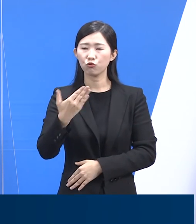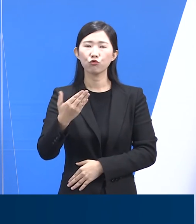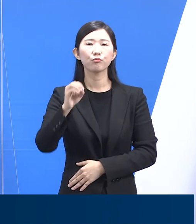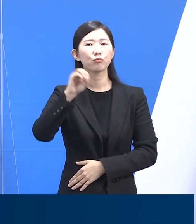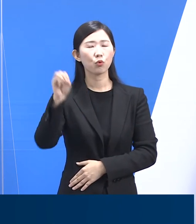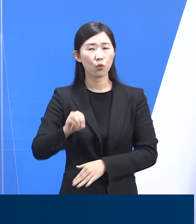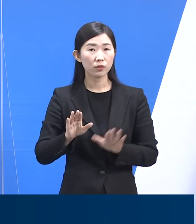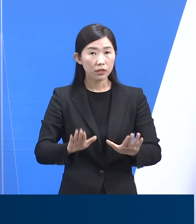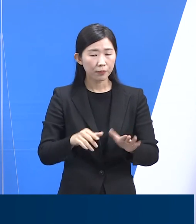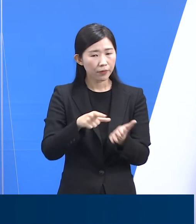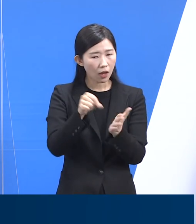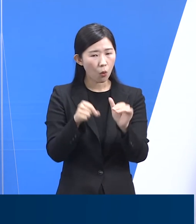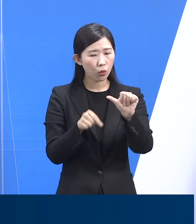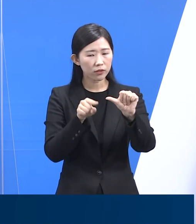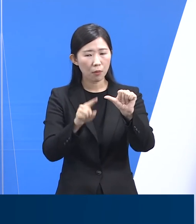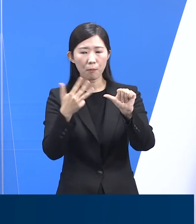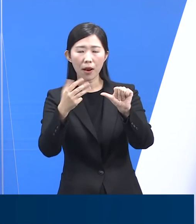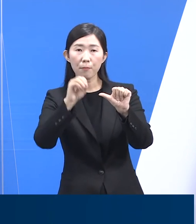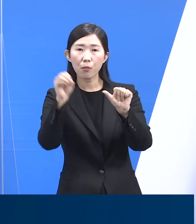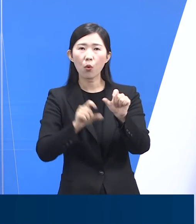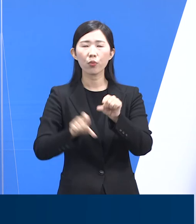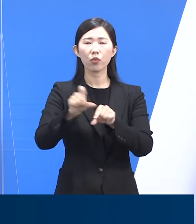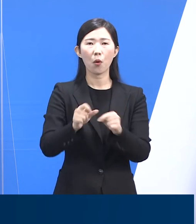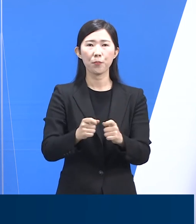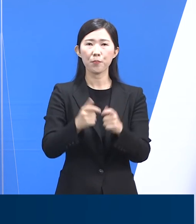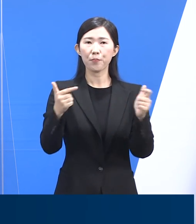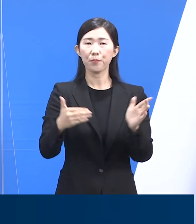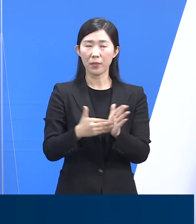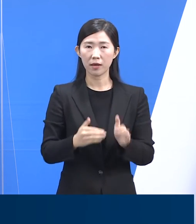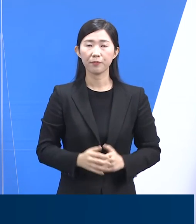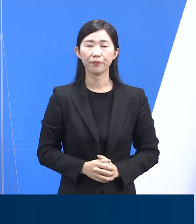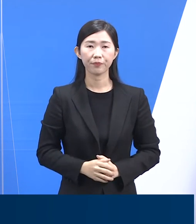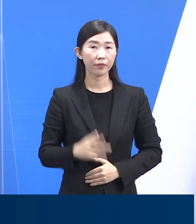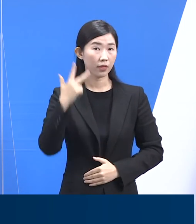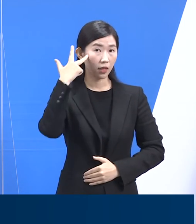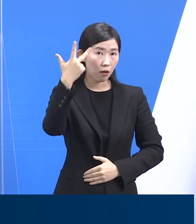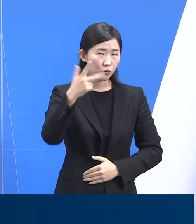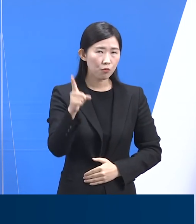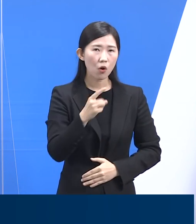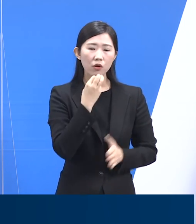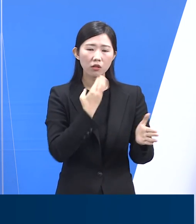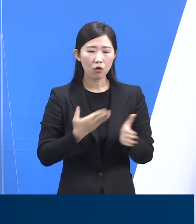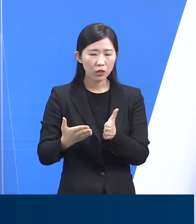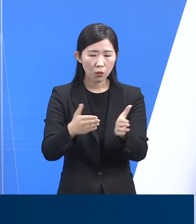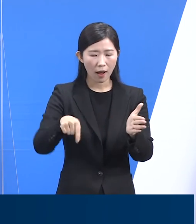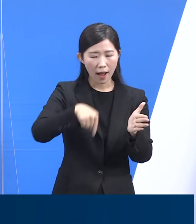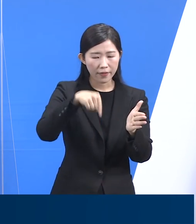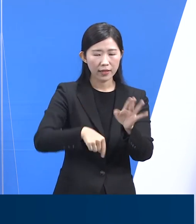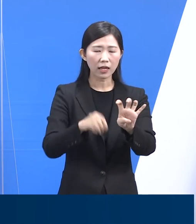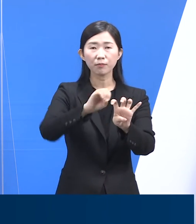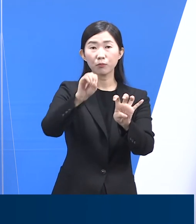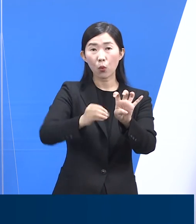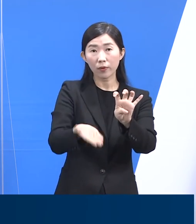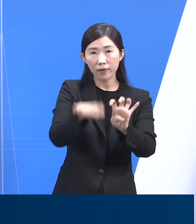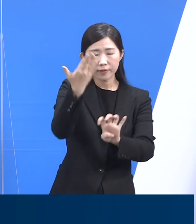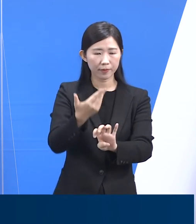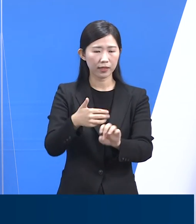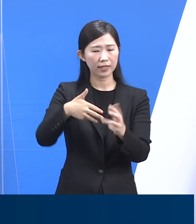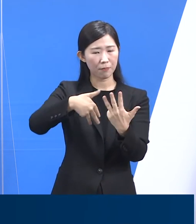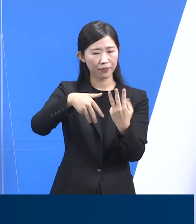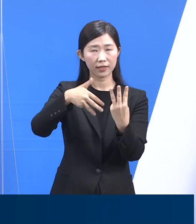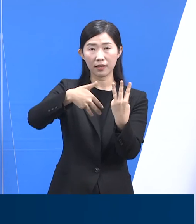%포인트 상승했습니다. 다음 주 중으로 전도민의 40% 이상이 3차 접종을 완료할 것이라고